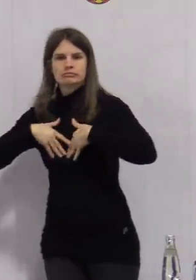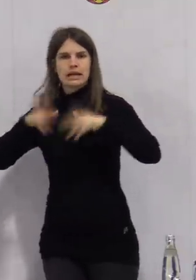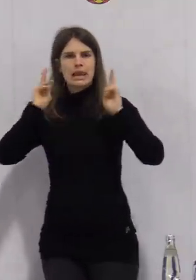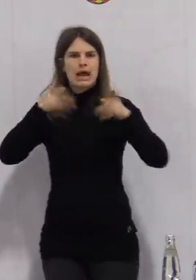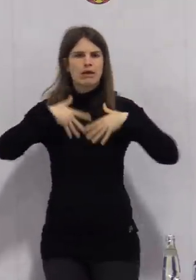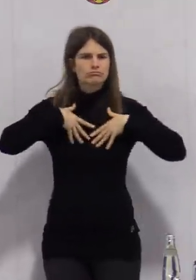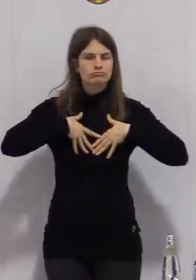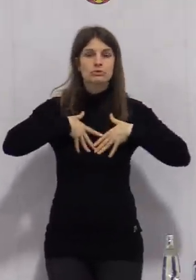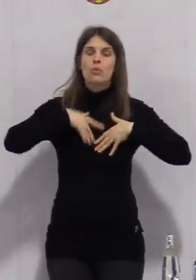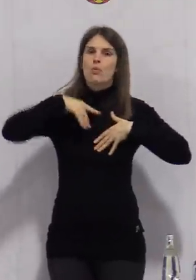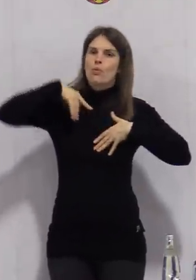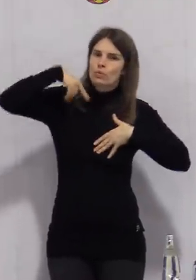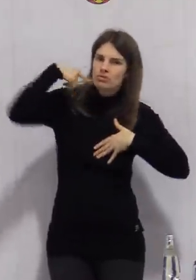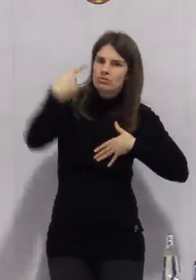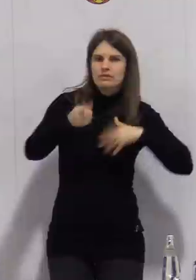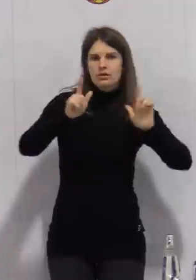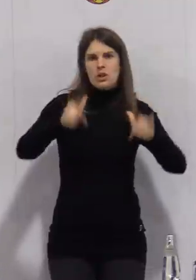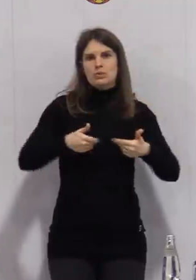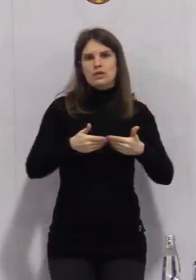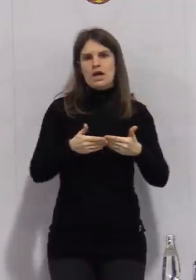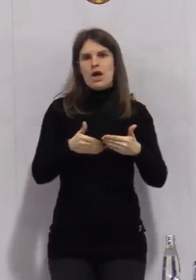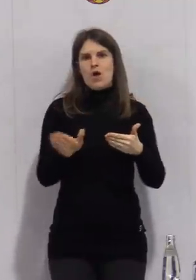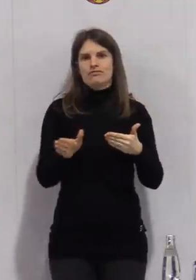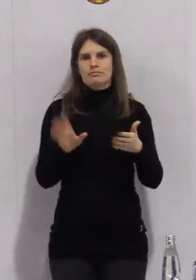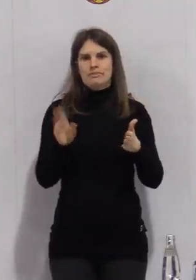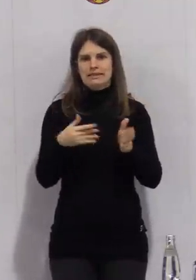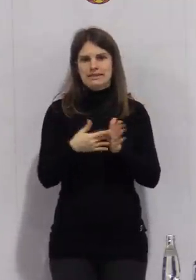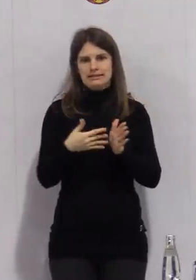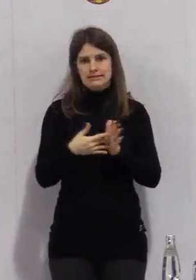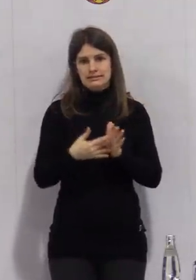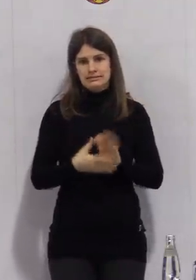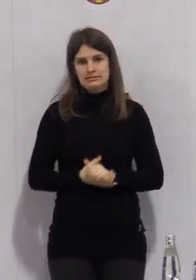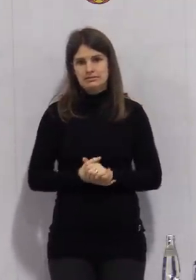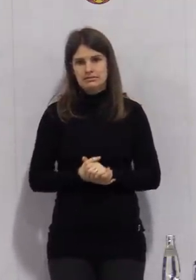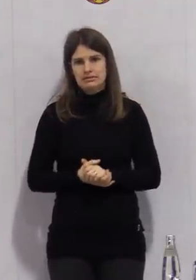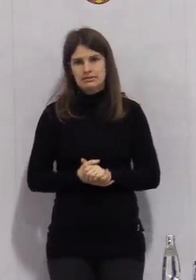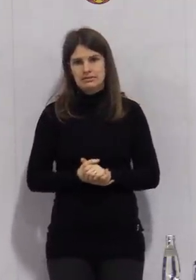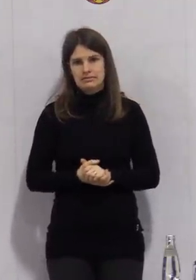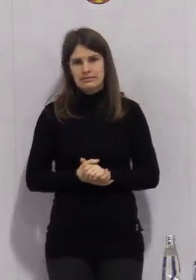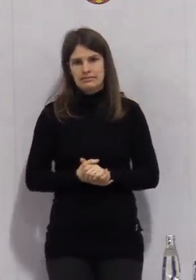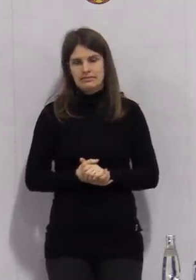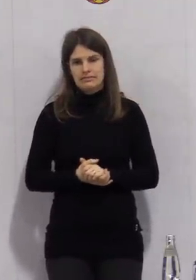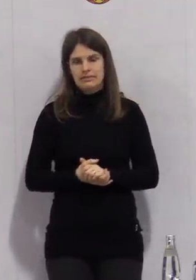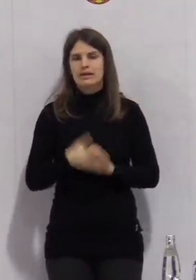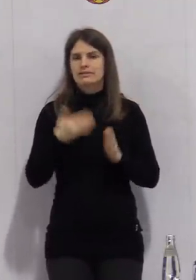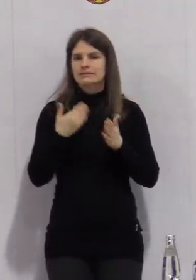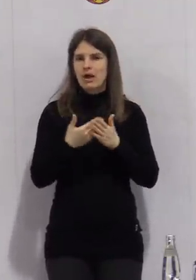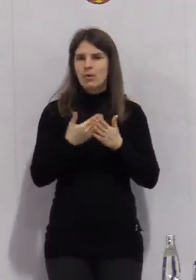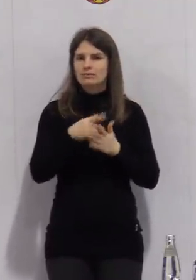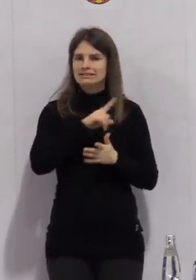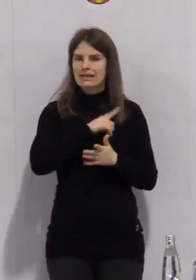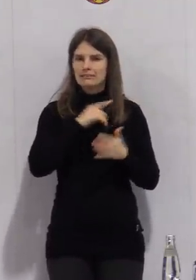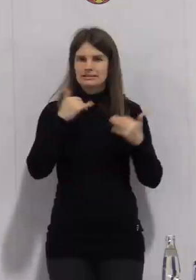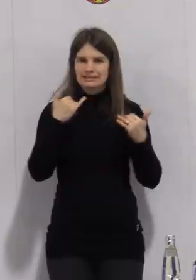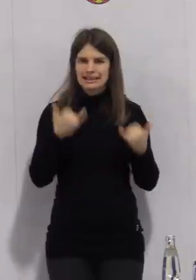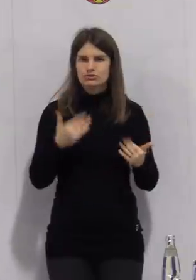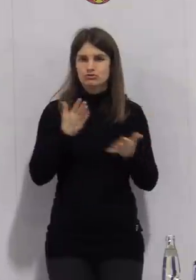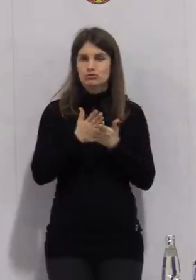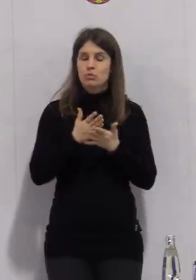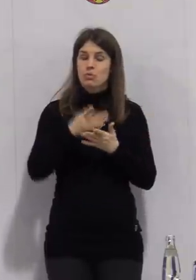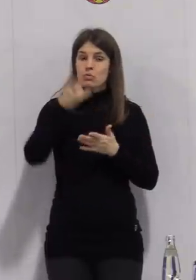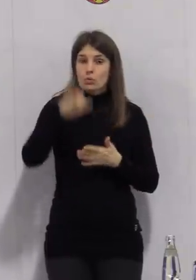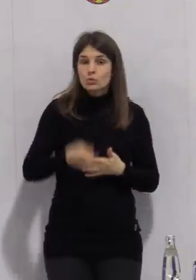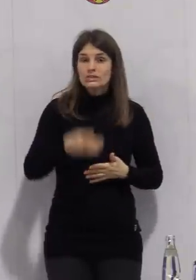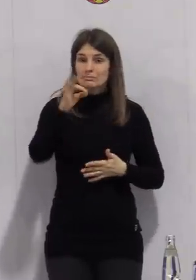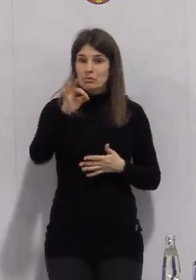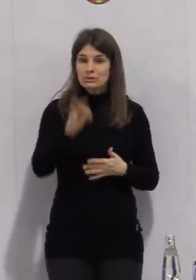läuft der Test bei meinem Kind ab. Deshalb habe ich jetzt noch nicht gesagt, es geht definitiv am 15. März los, aber